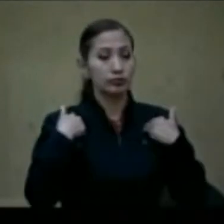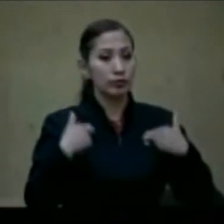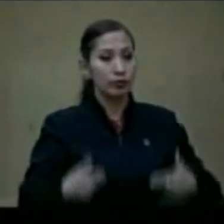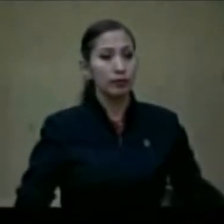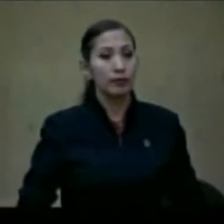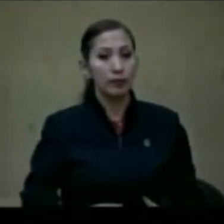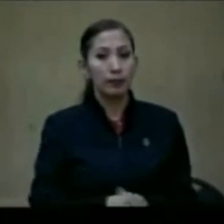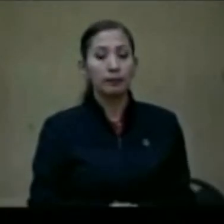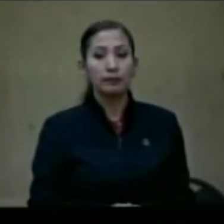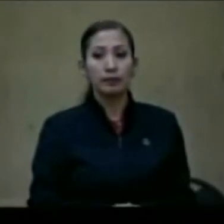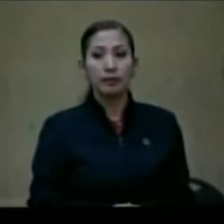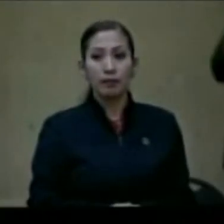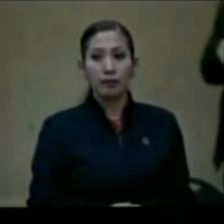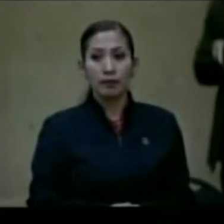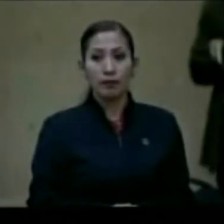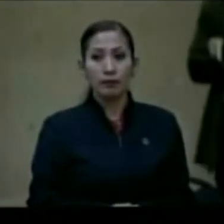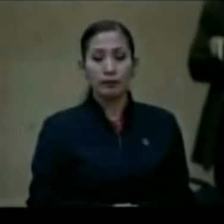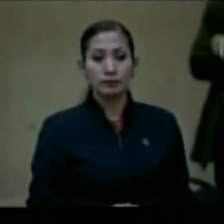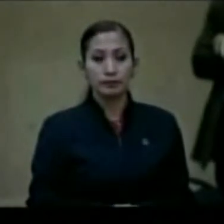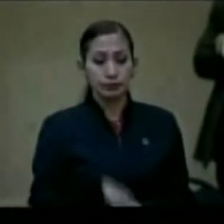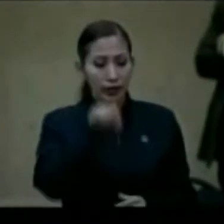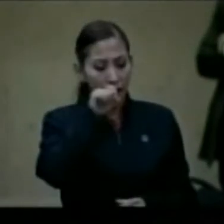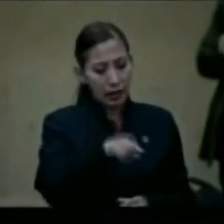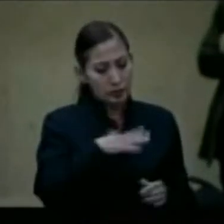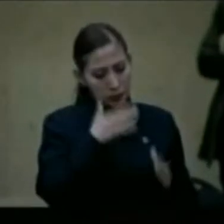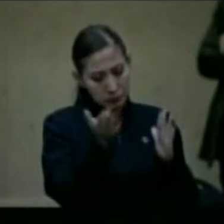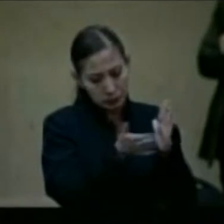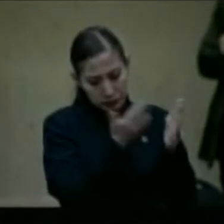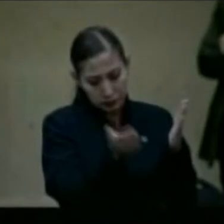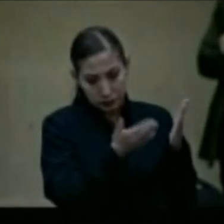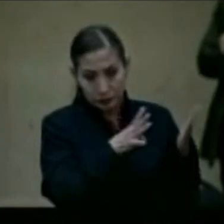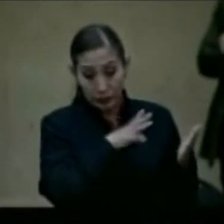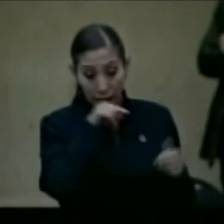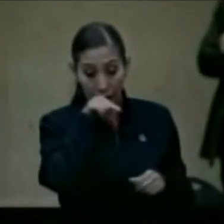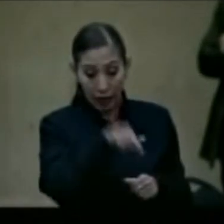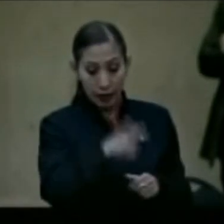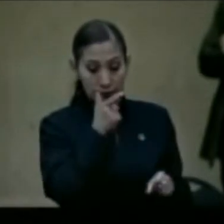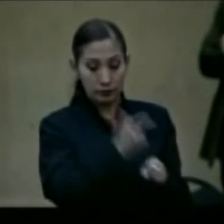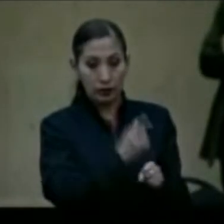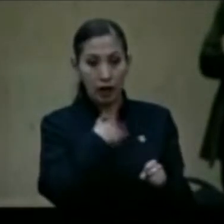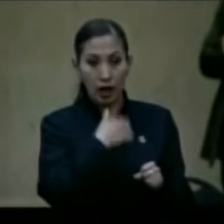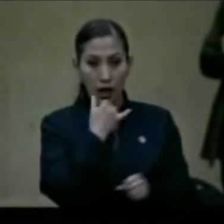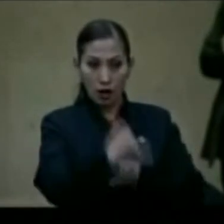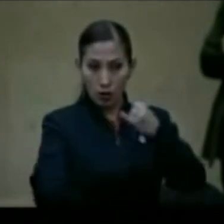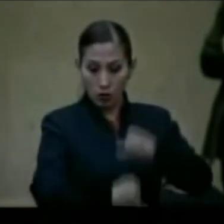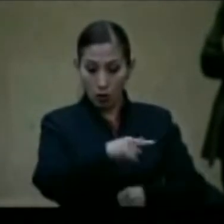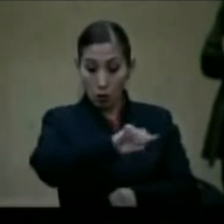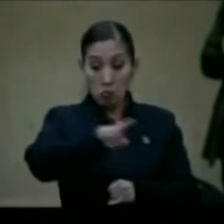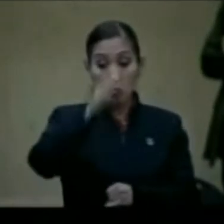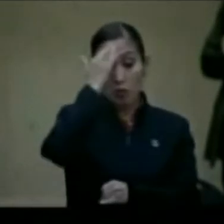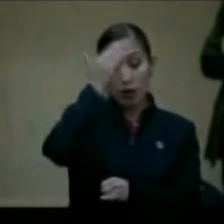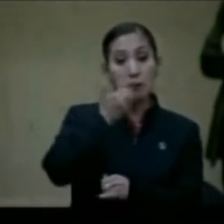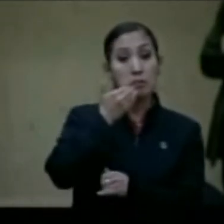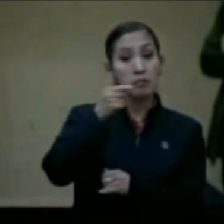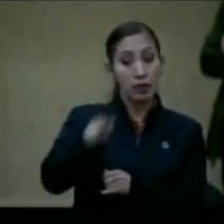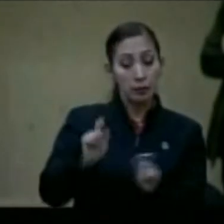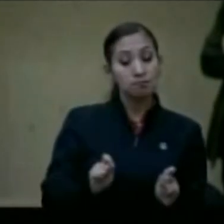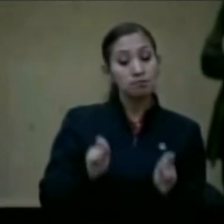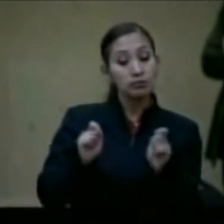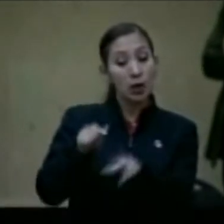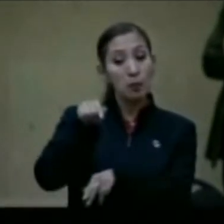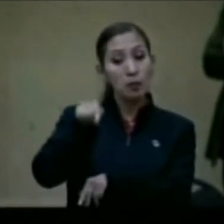humanos. Entre estos instrumentos que le merecieron a la Corte un reconocimiento otorgado